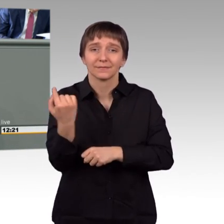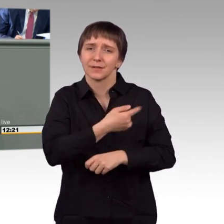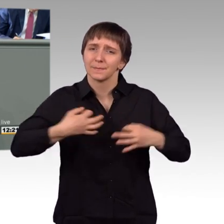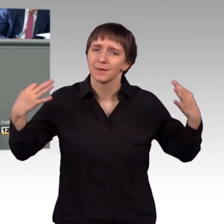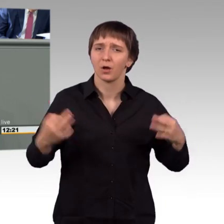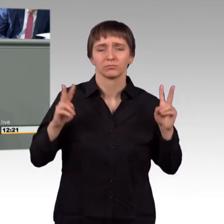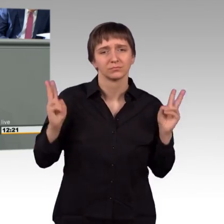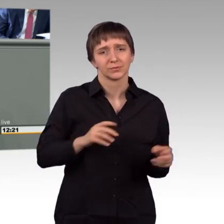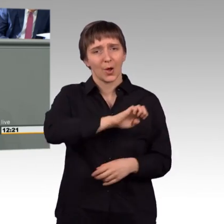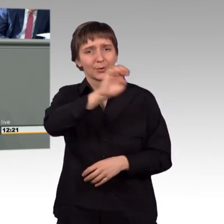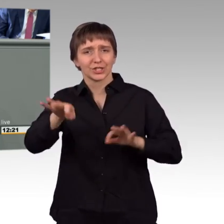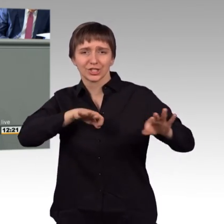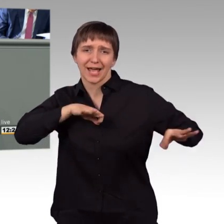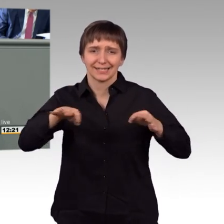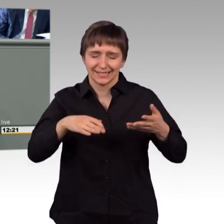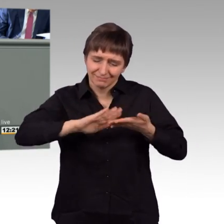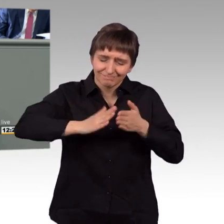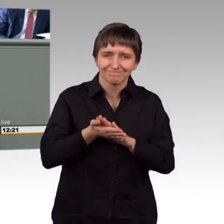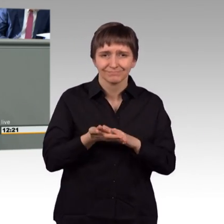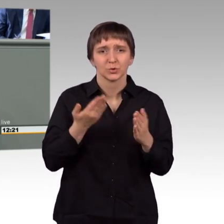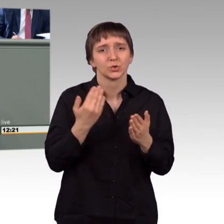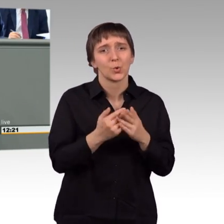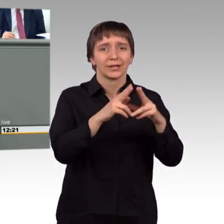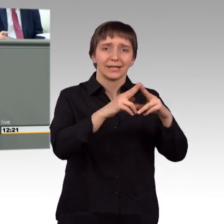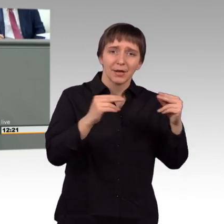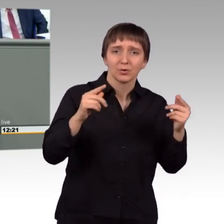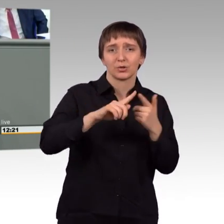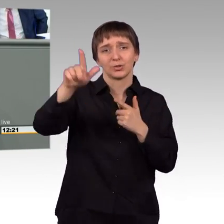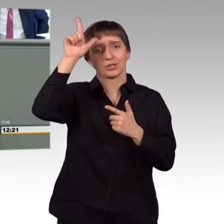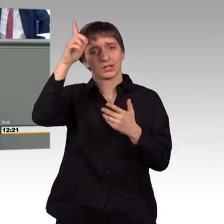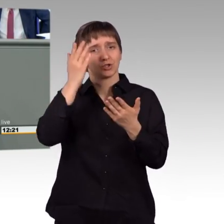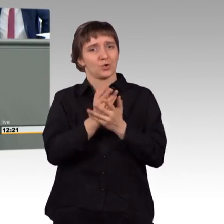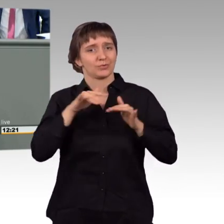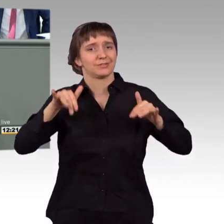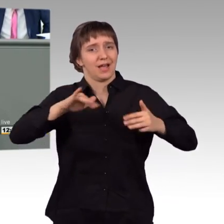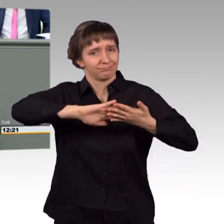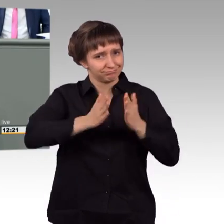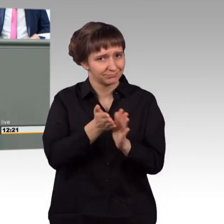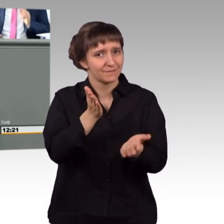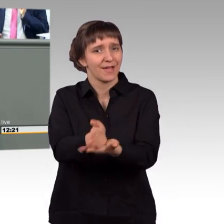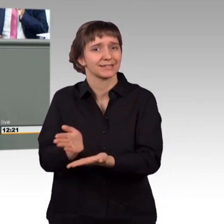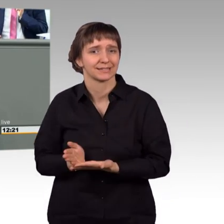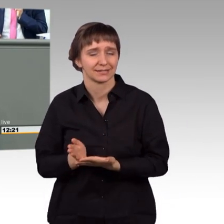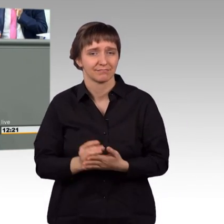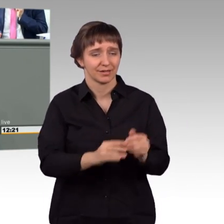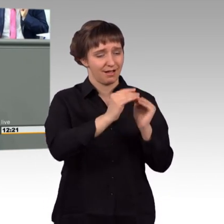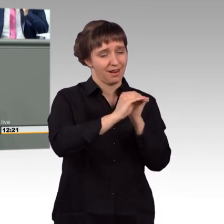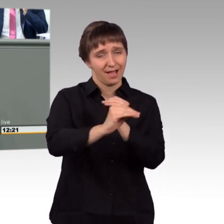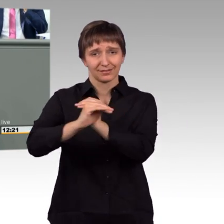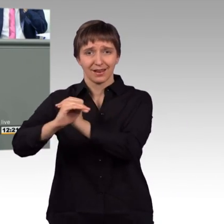europäische Strategie, wie wir sie bereits im Libanon und in Jordanien haben. Diese Länder, die jeweils ein Viertel ihrer Bevölkerung an Flüchtlingen aufgenommen